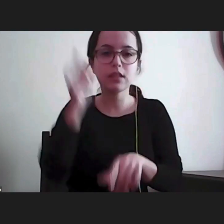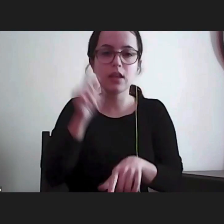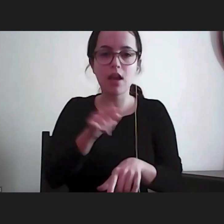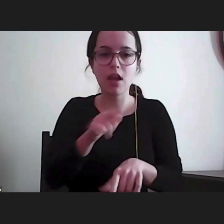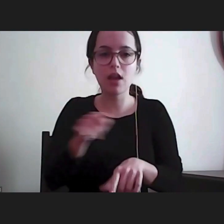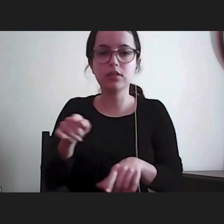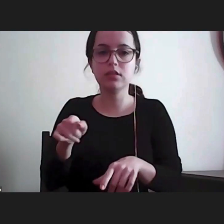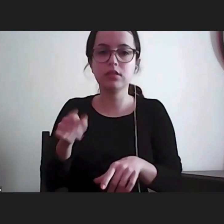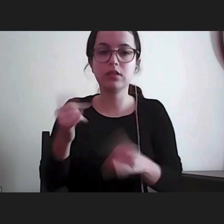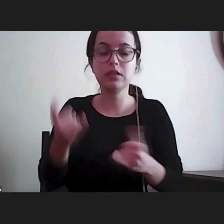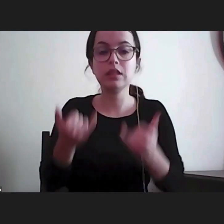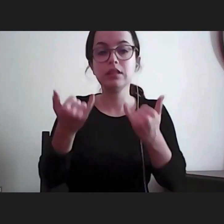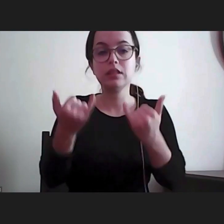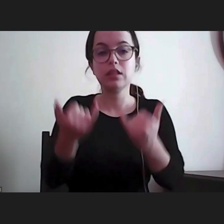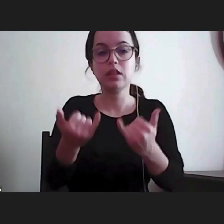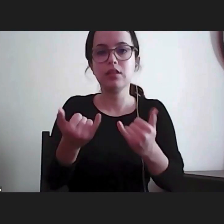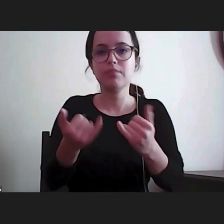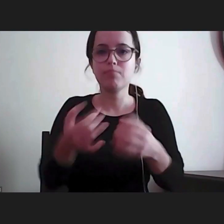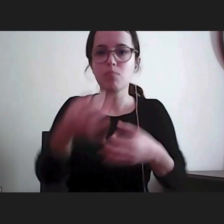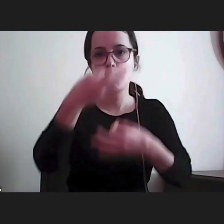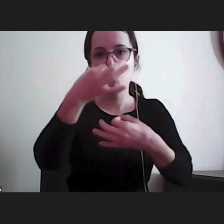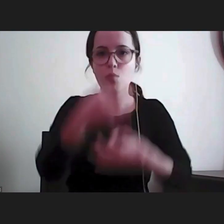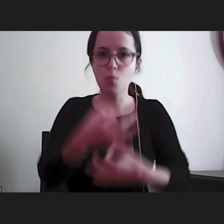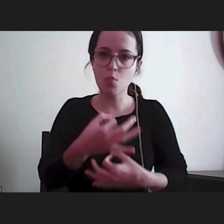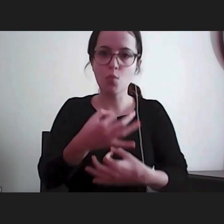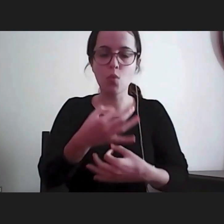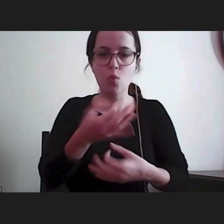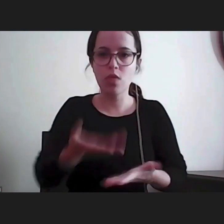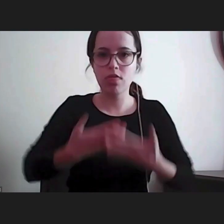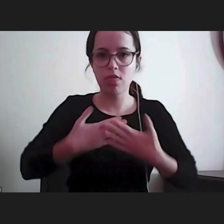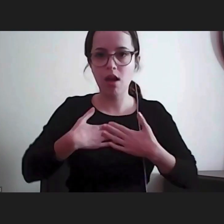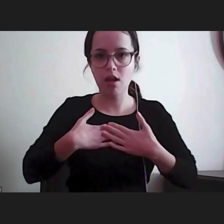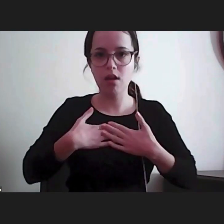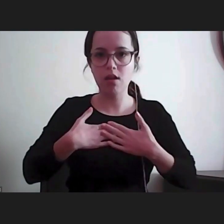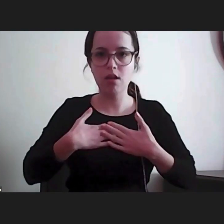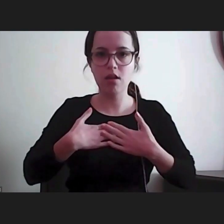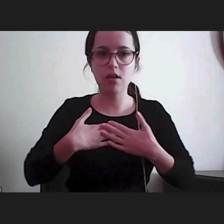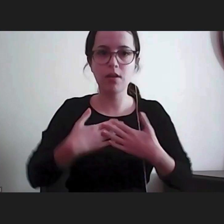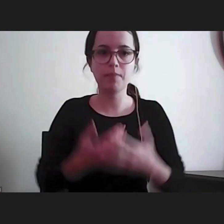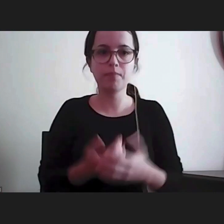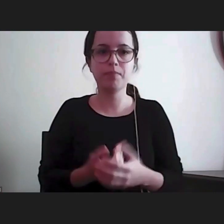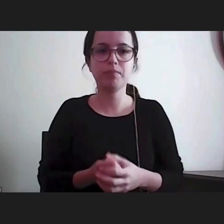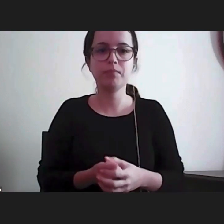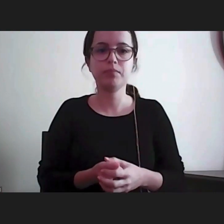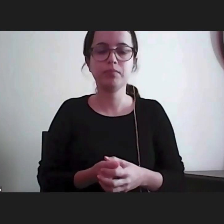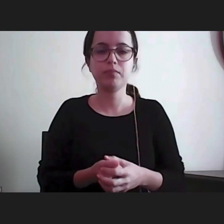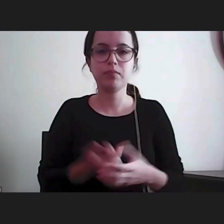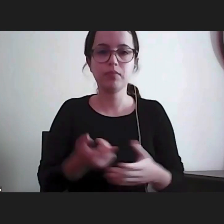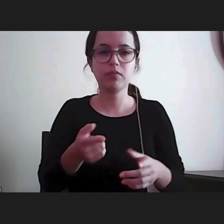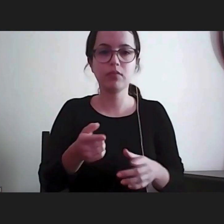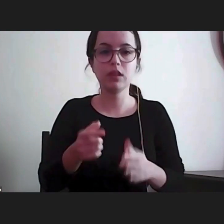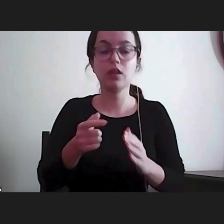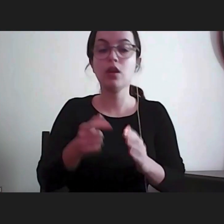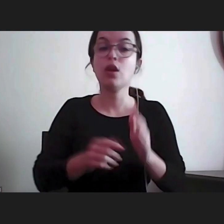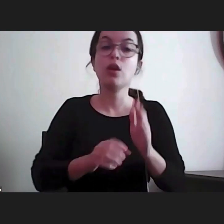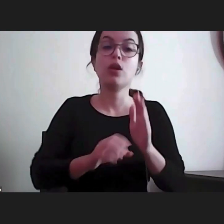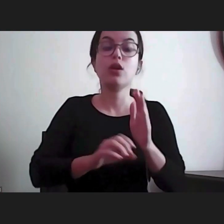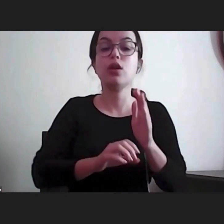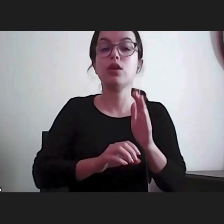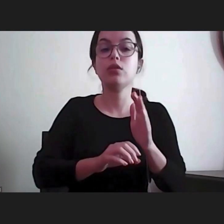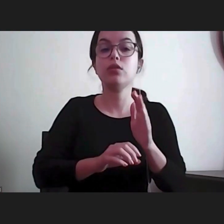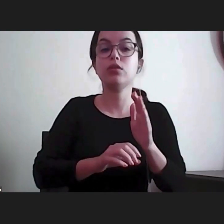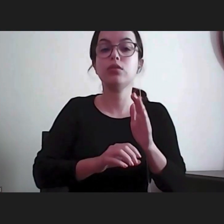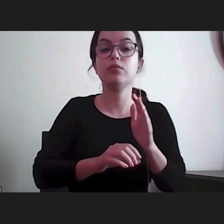depois deste modo mais formal, lhe foram atribuídas. Isto decorria, desde o lado daquilo que está na Constituição, da forma como ele foi